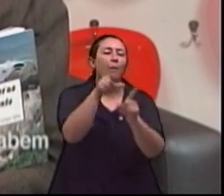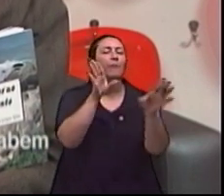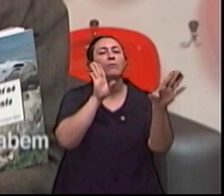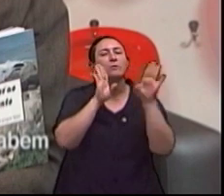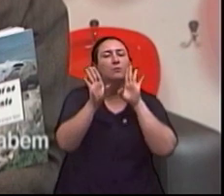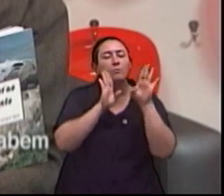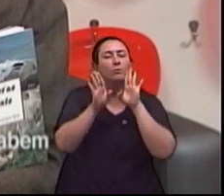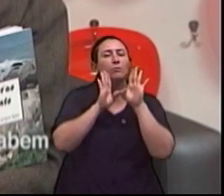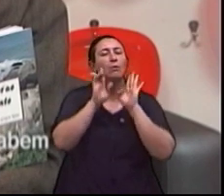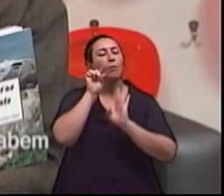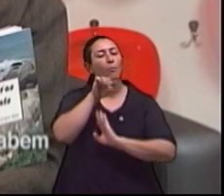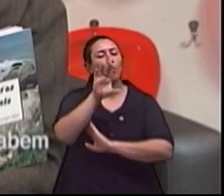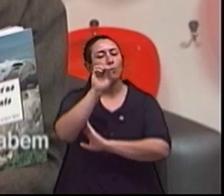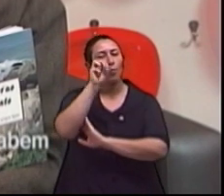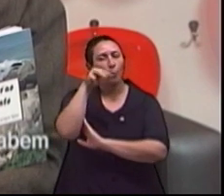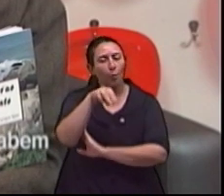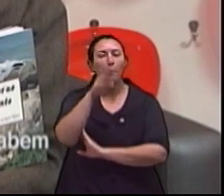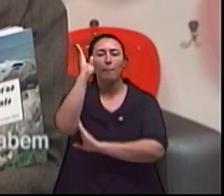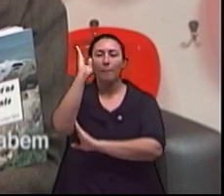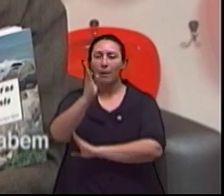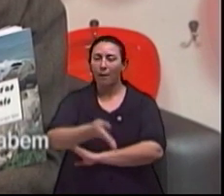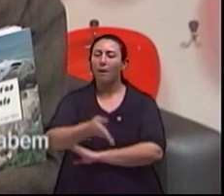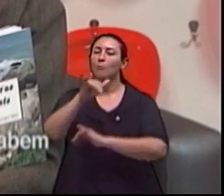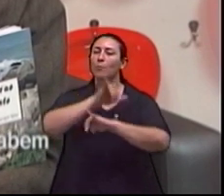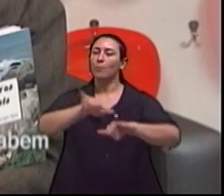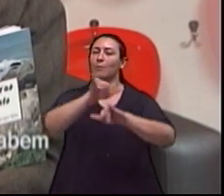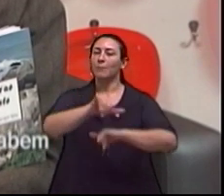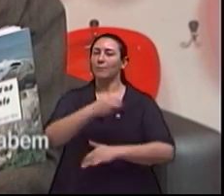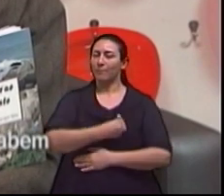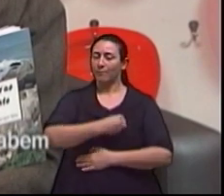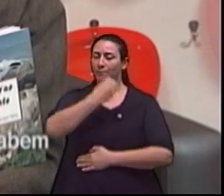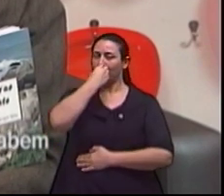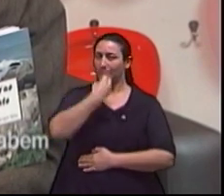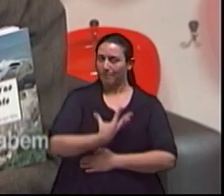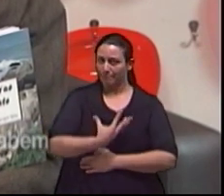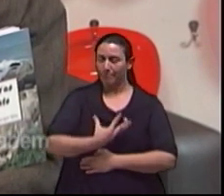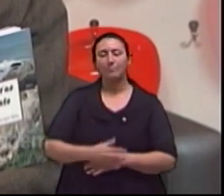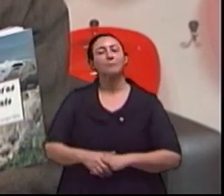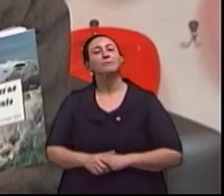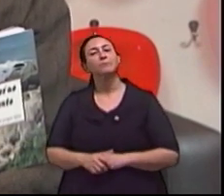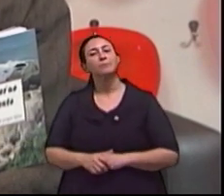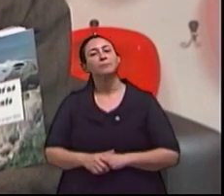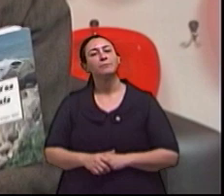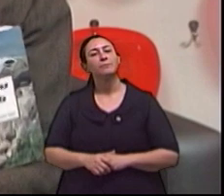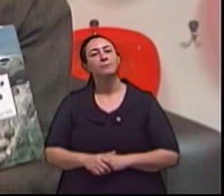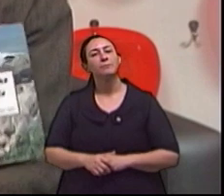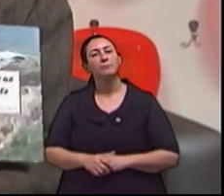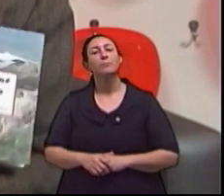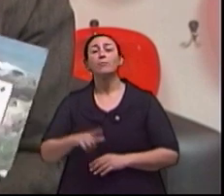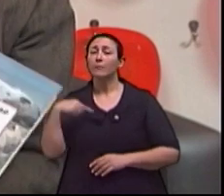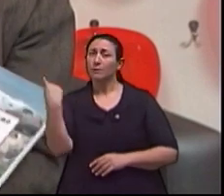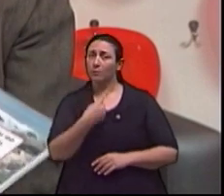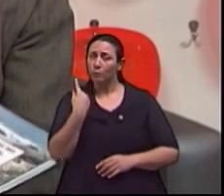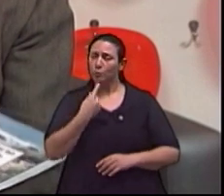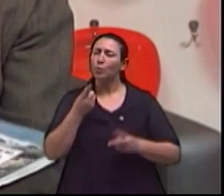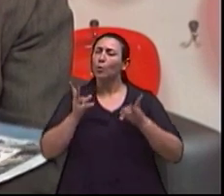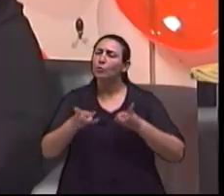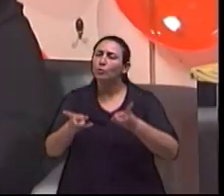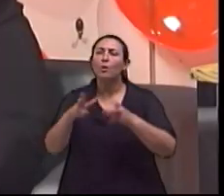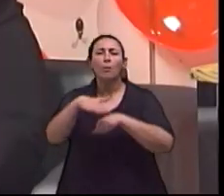.com.br Programa Viva Bem. E a gente continua conversando aqui com a Patrícia Rodrigues,